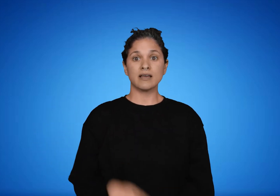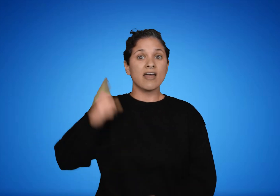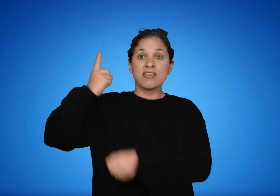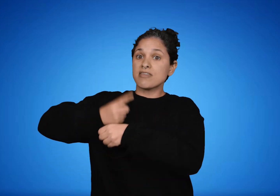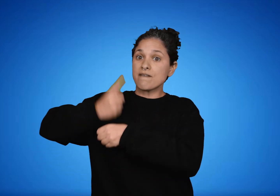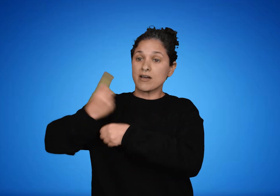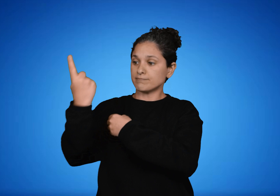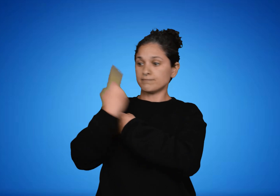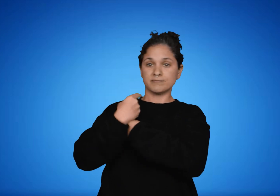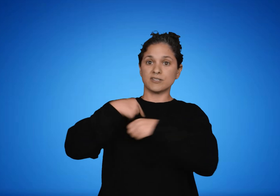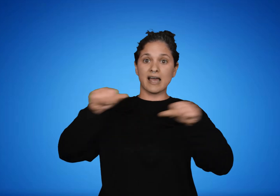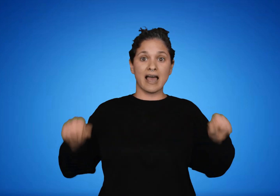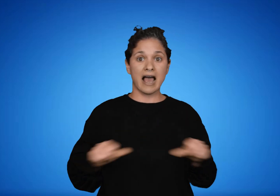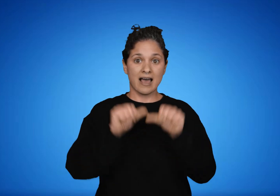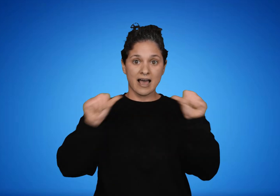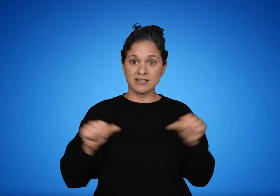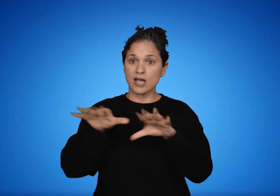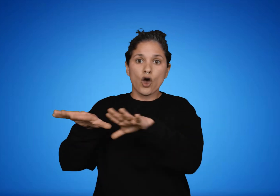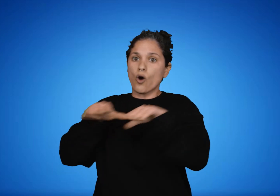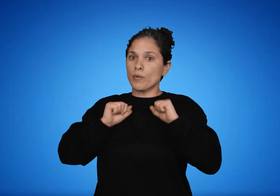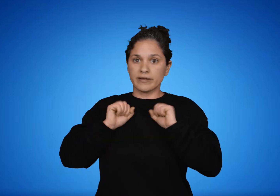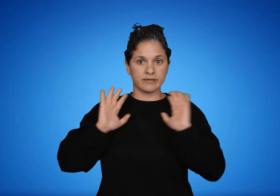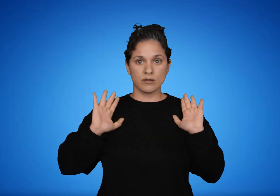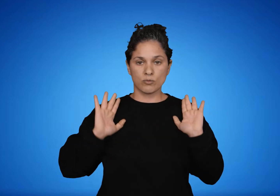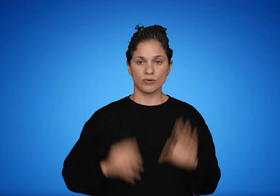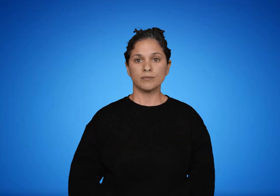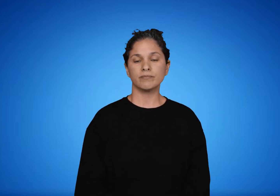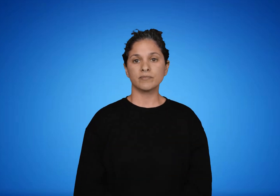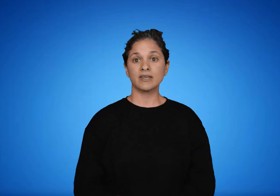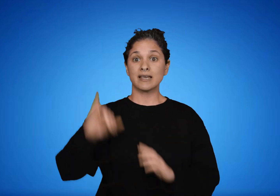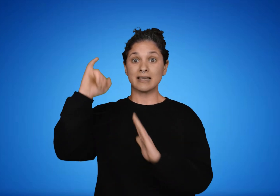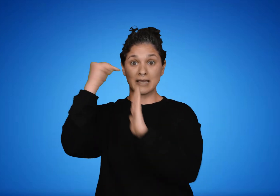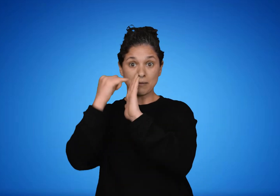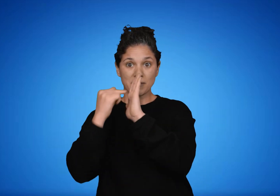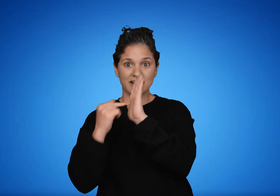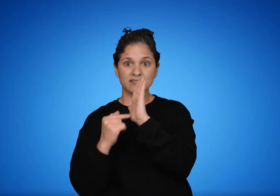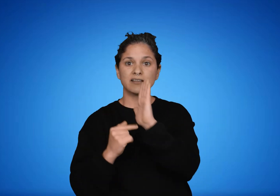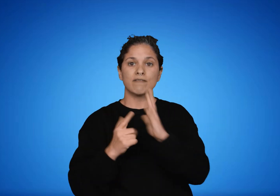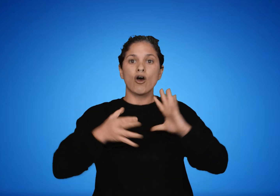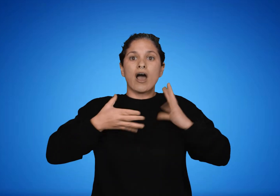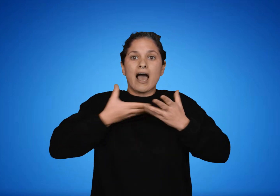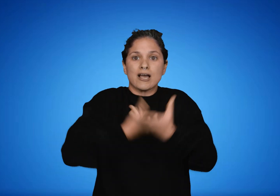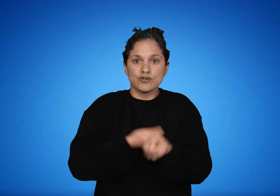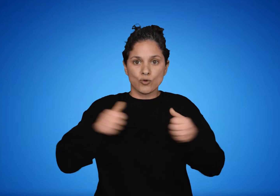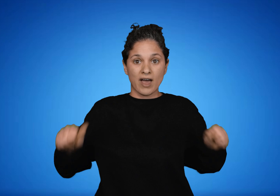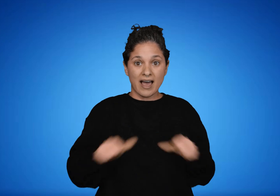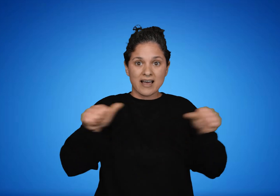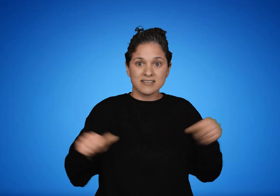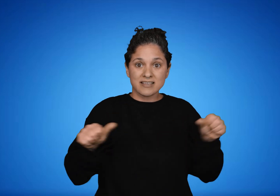decir, un deber que expresa la obligación objetiva de la acción. Los imperativos mandan a orar porque